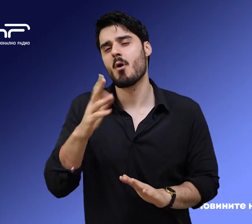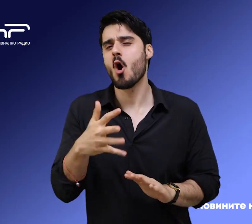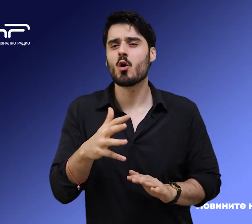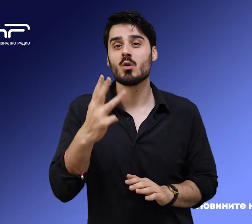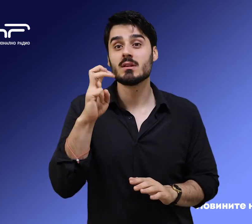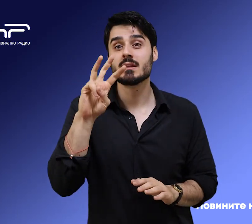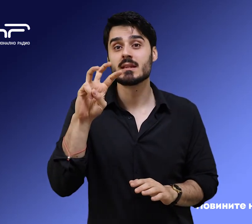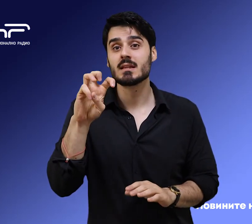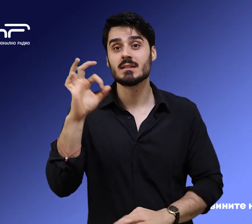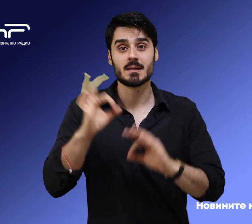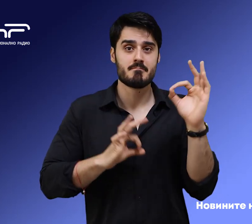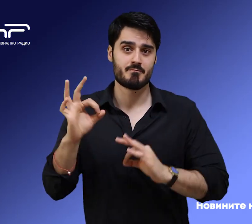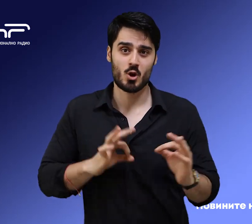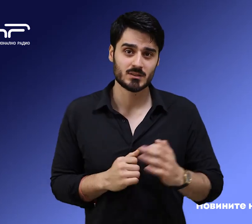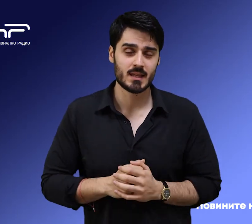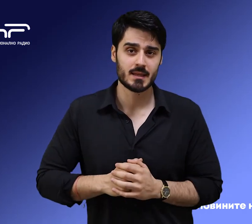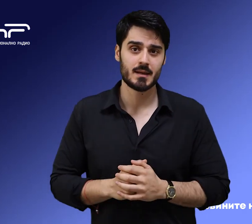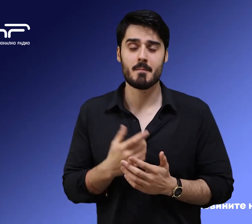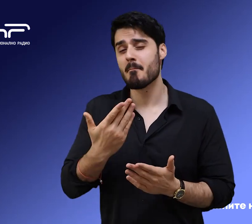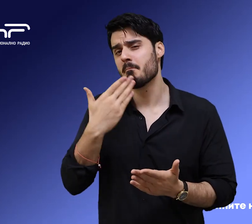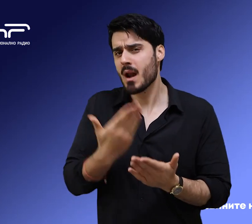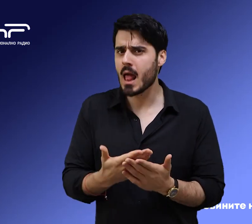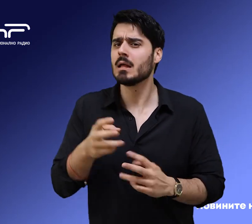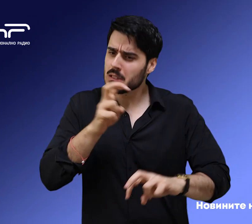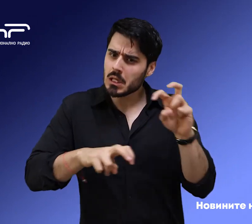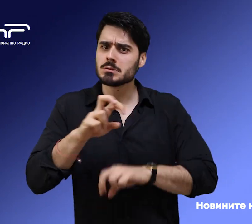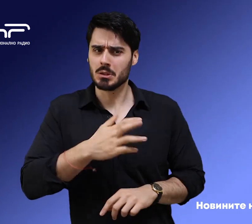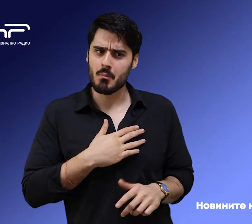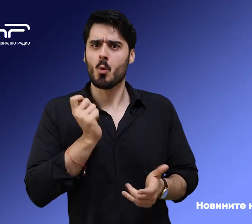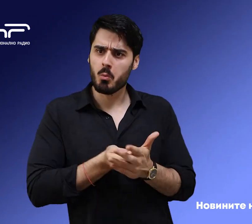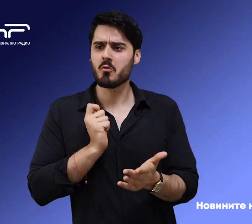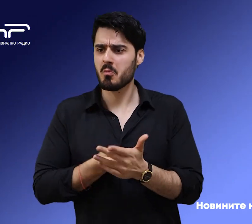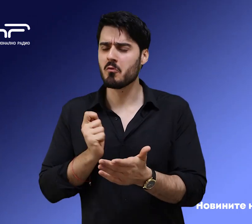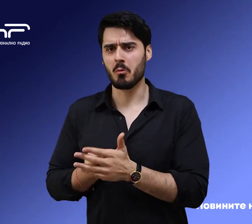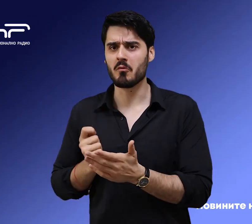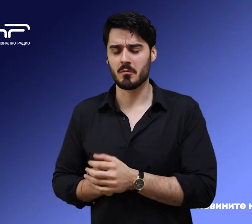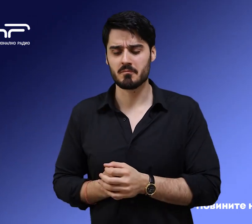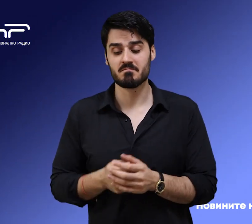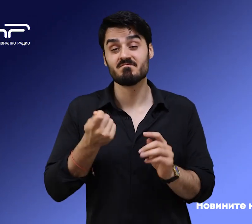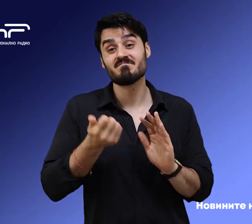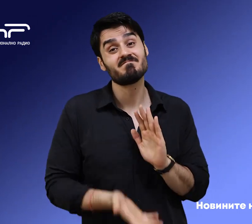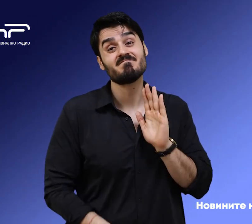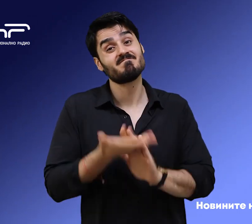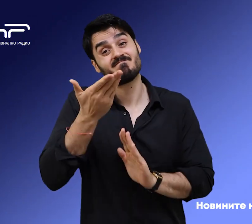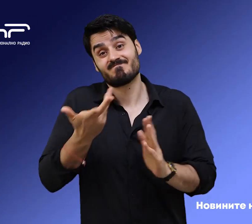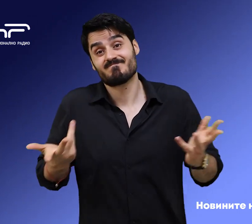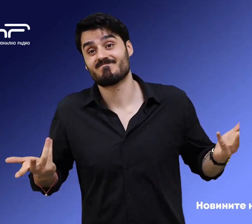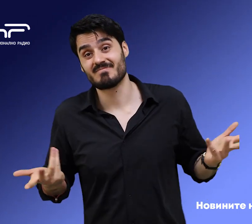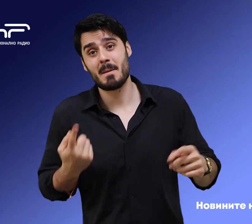30%, казват търговците. Предлагът не има, но особено търсене няма, казват още те. Всичко се дигна, ми плаца. Материалите